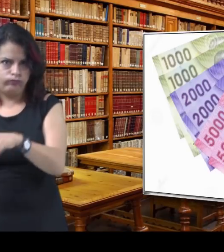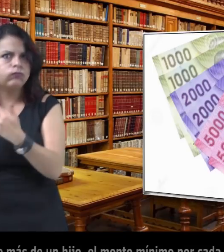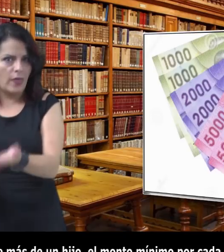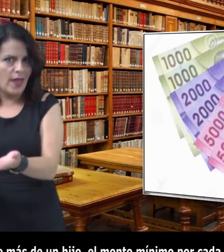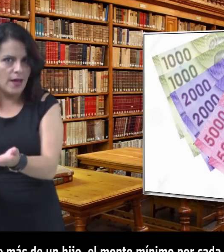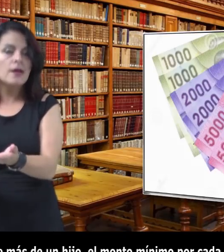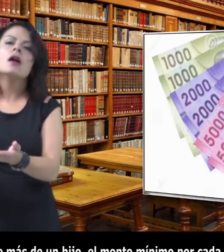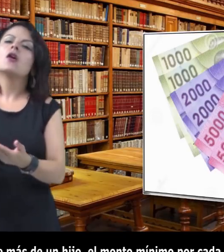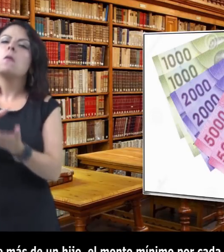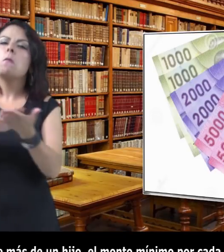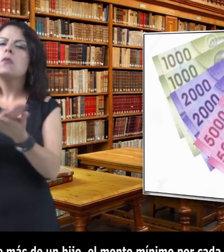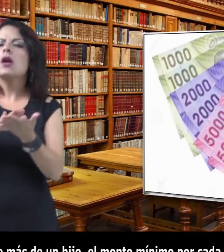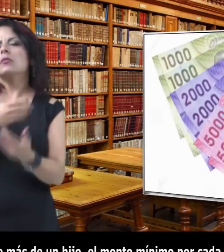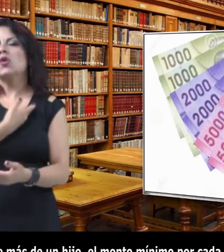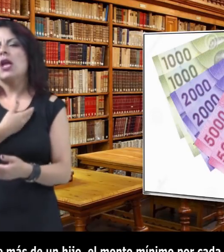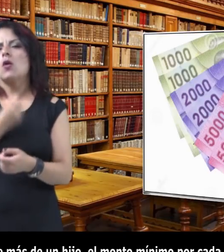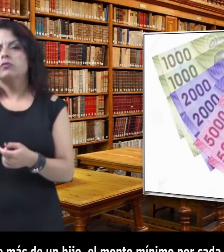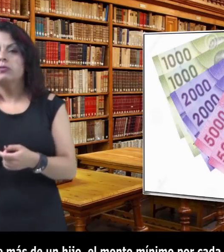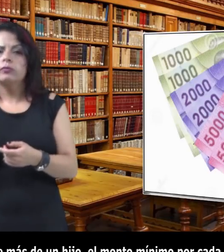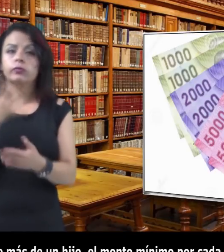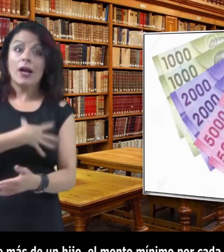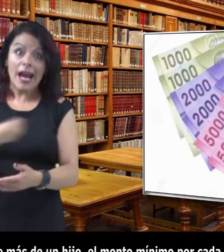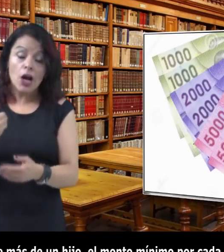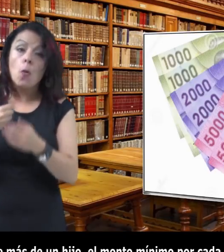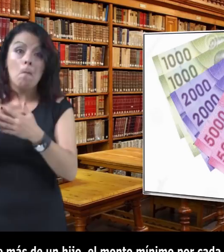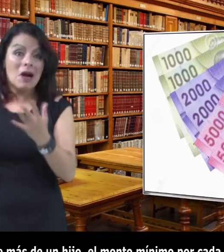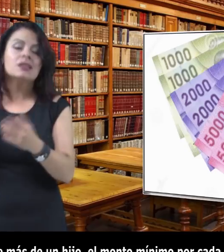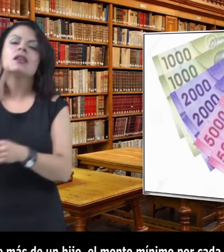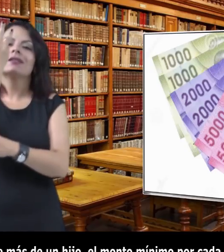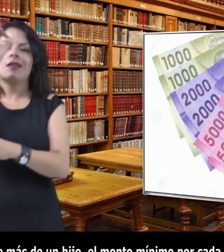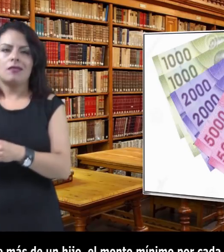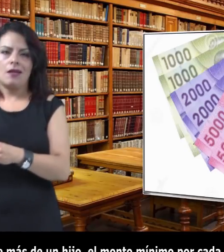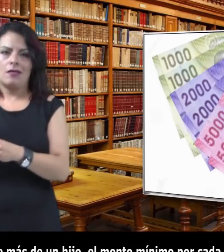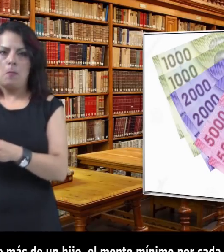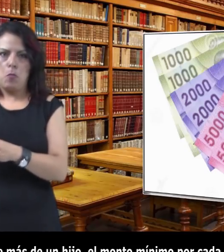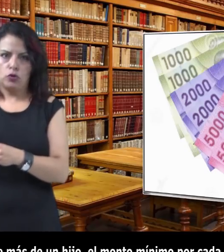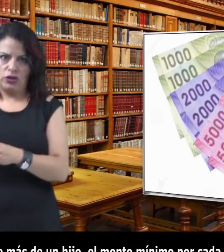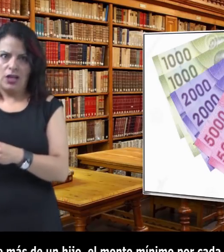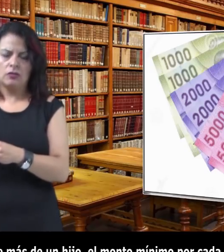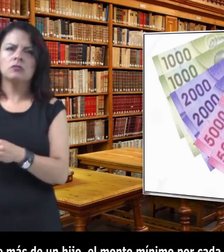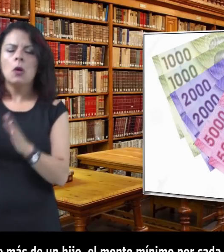Si tiene más de un hijo, el monto mínimo por cada uno de ellos equivale al 30% de un ingreso mínimo.